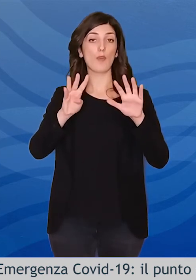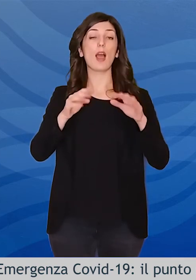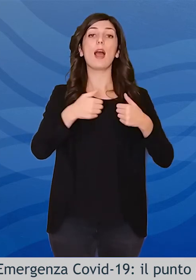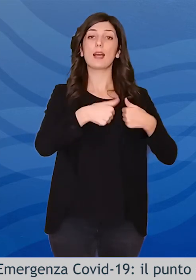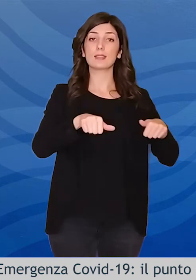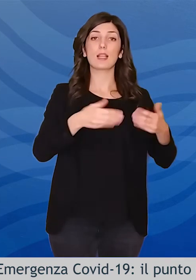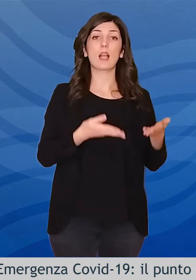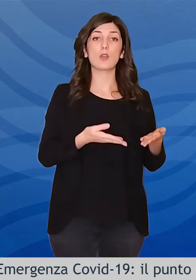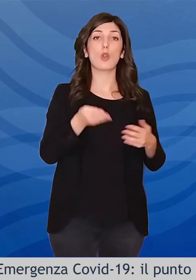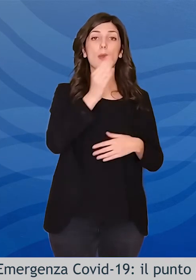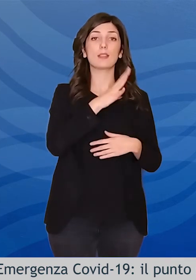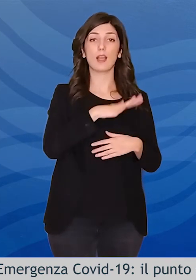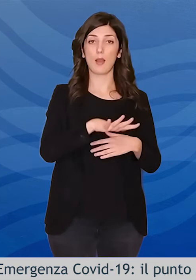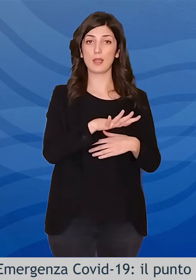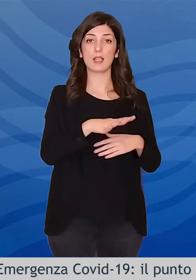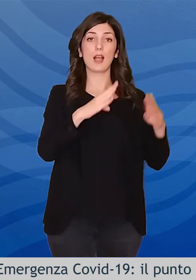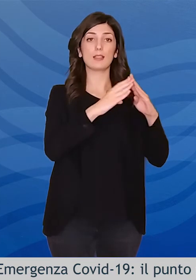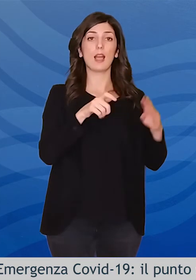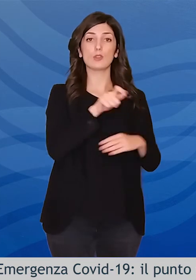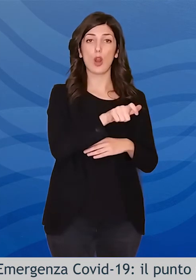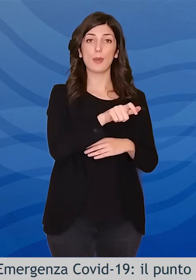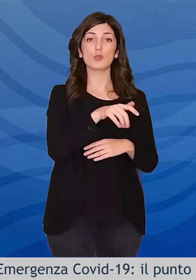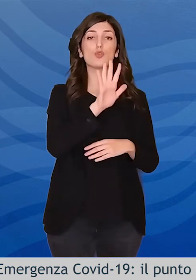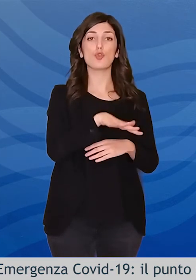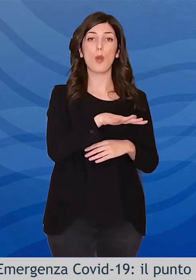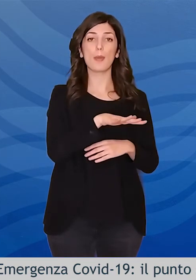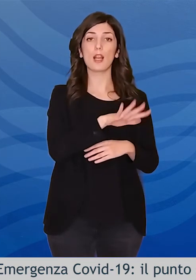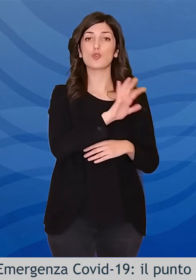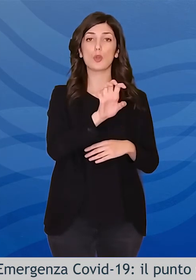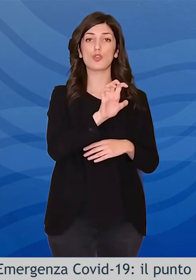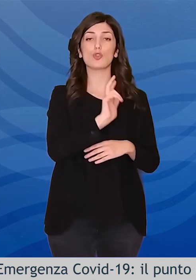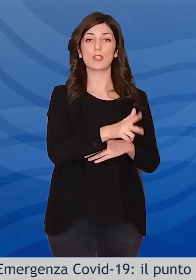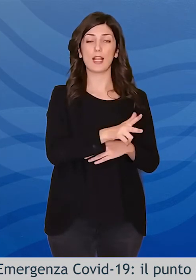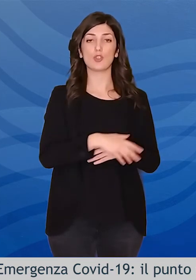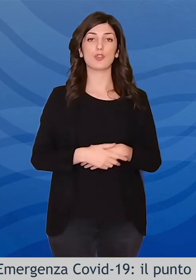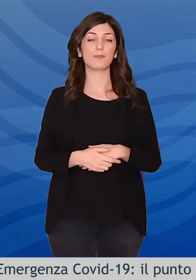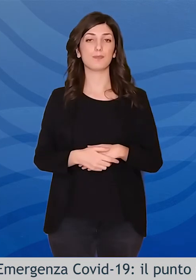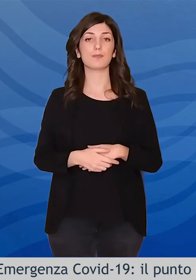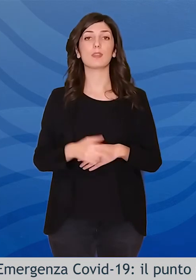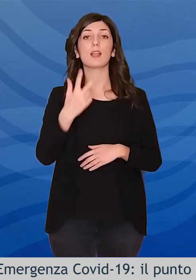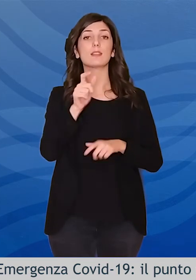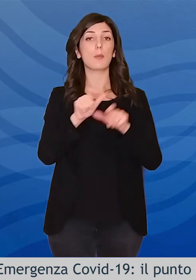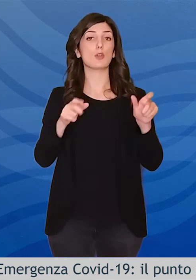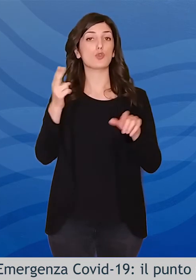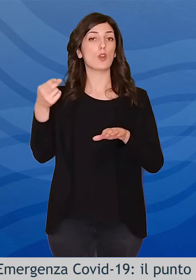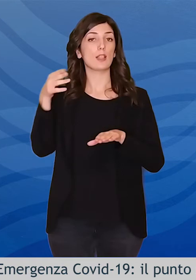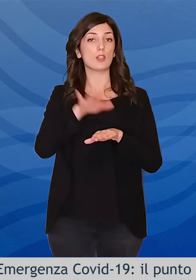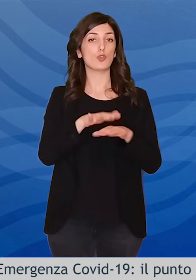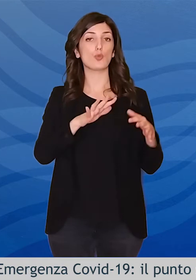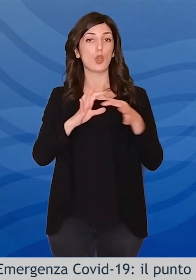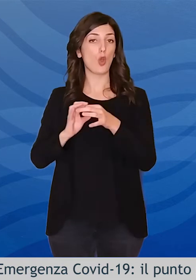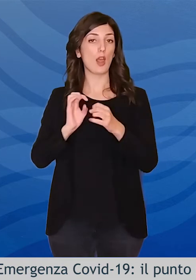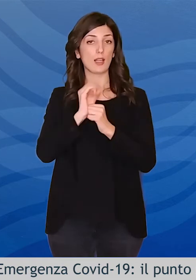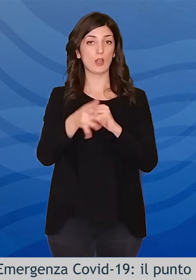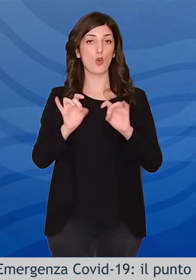isolamento domiciliare sono 5.513. Da riportare nella casistica 3 decessi associati a Covid